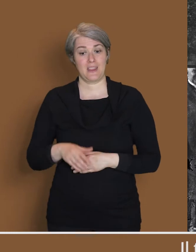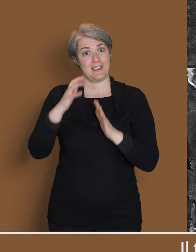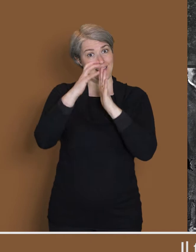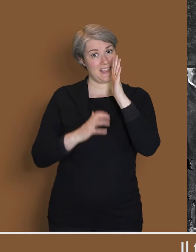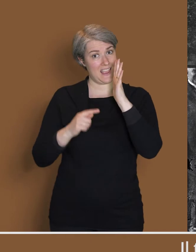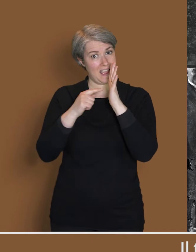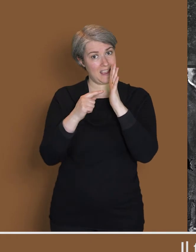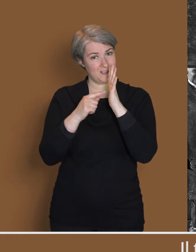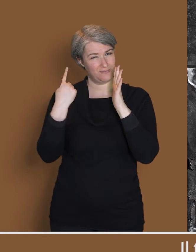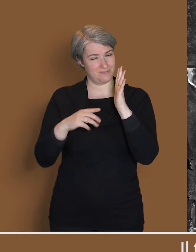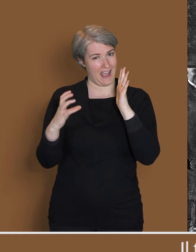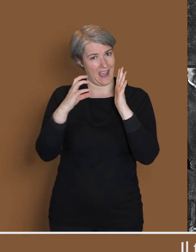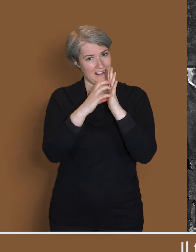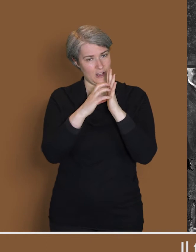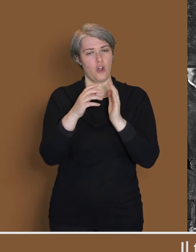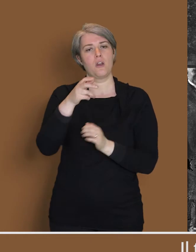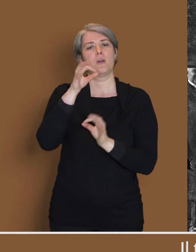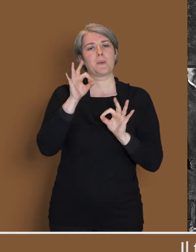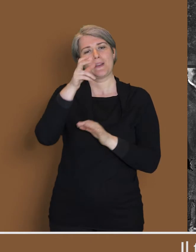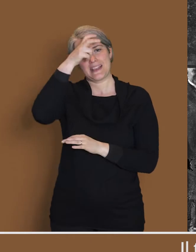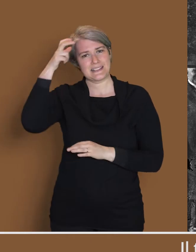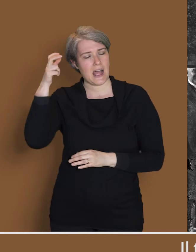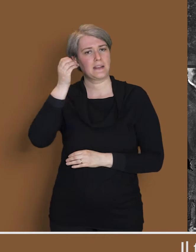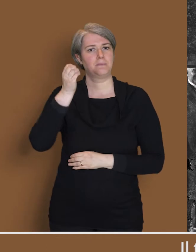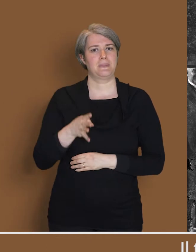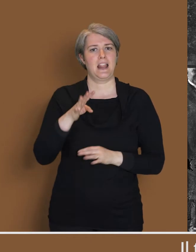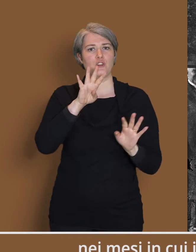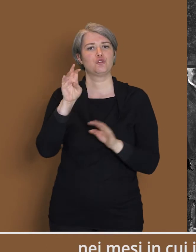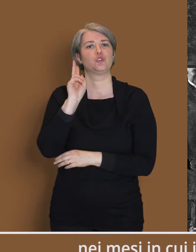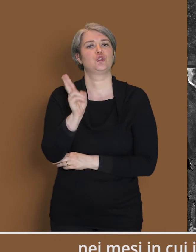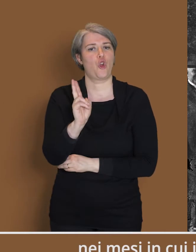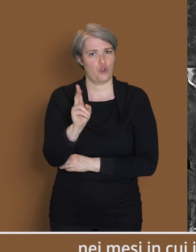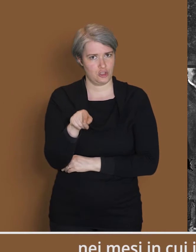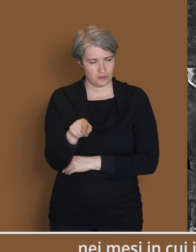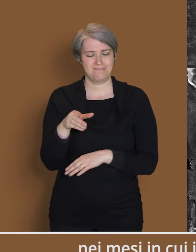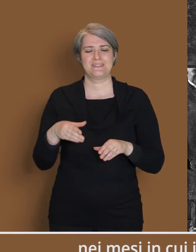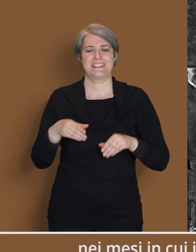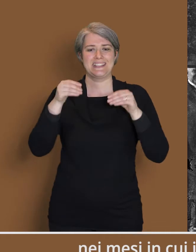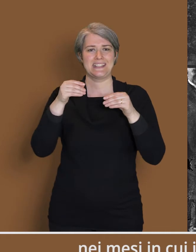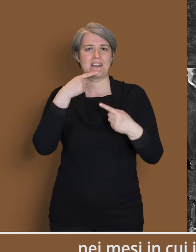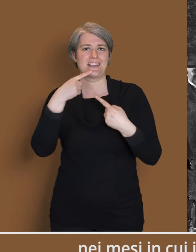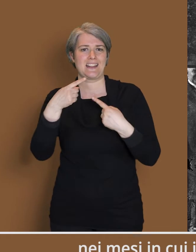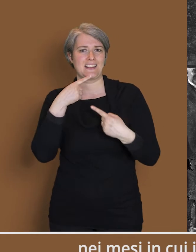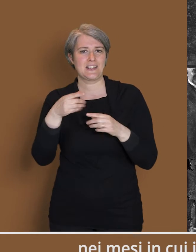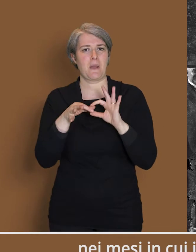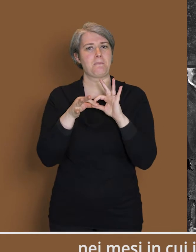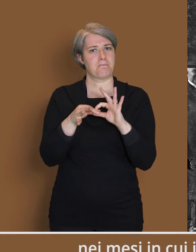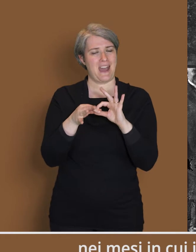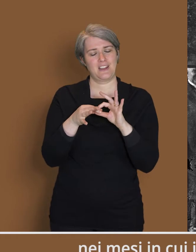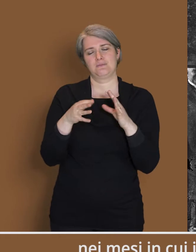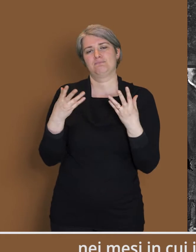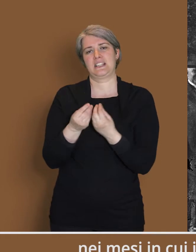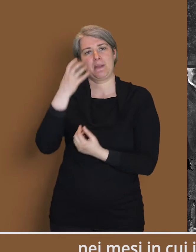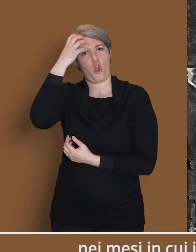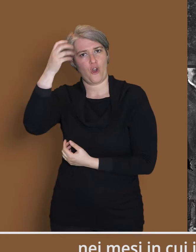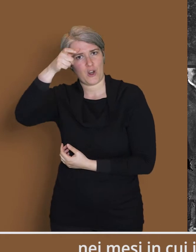Il testo che ascoltiamo risale all'estate del 1912, nei mesi in cui iniziarono le trattative di pace con il governo